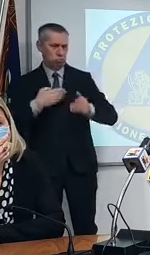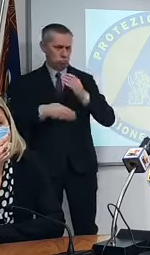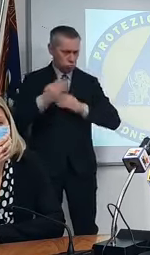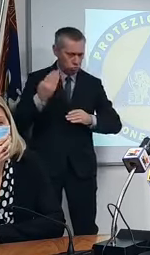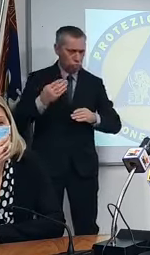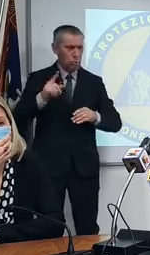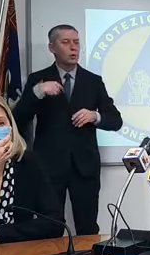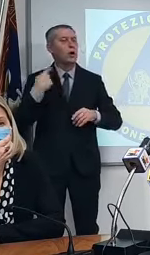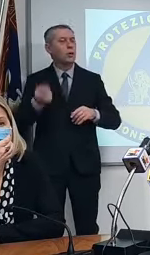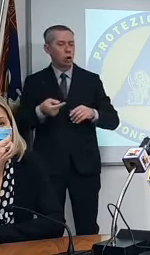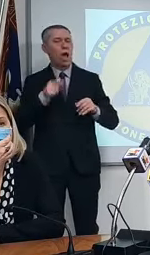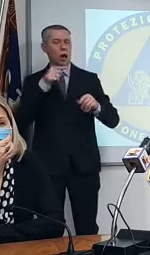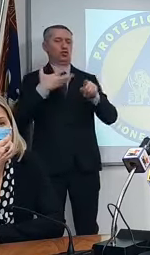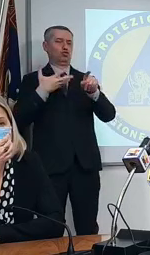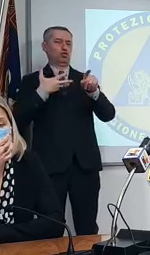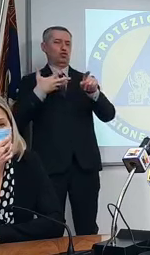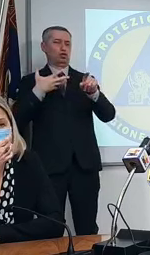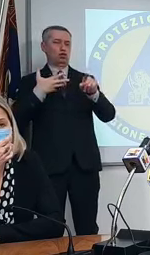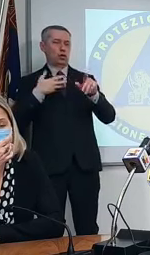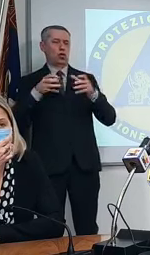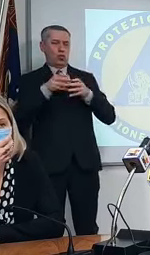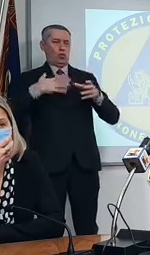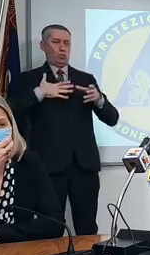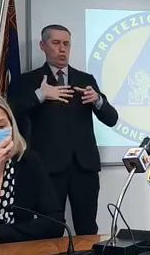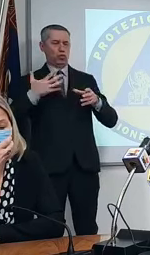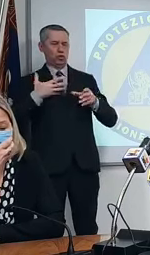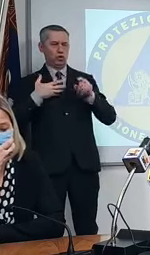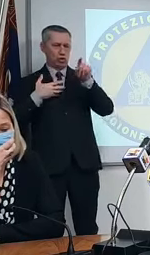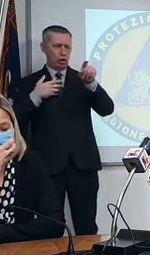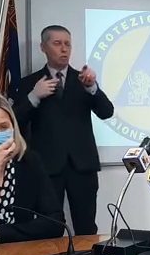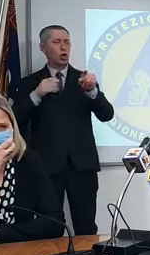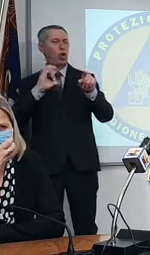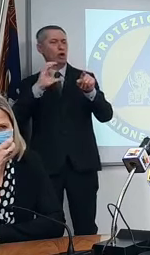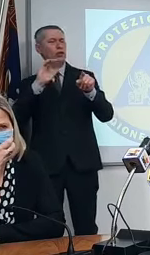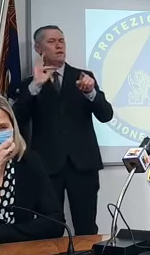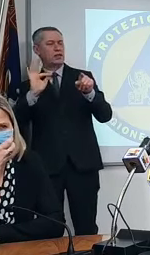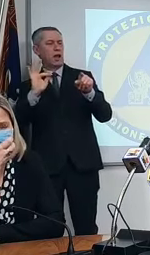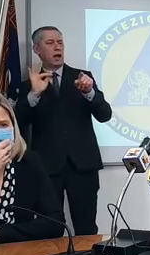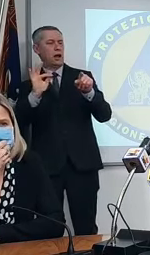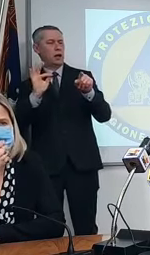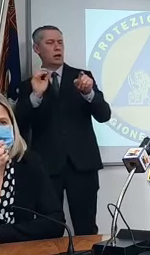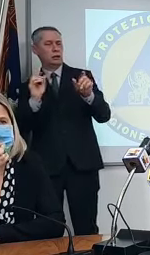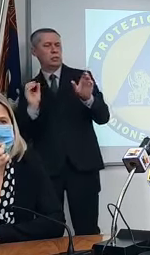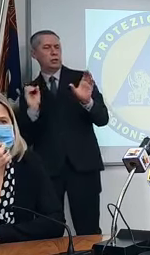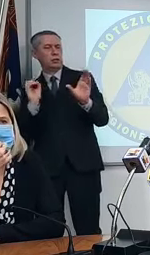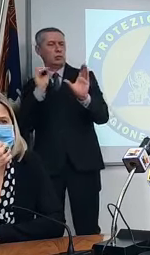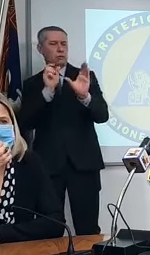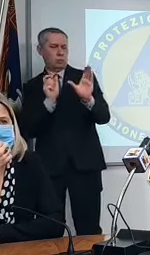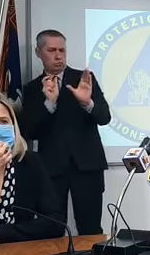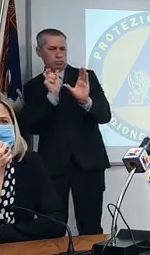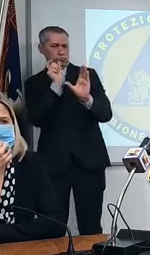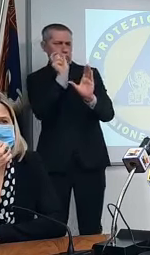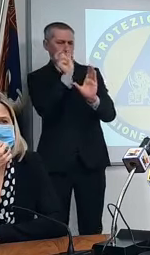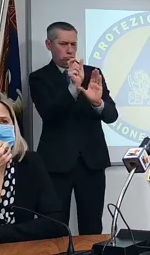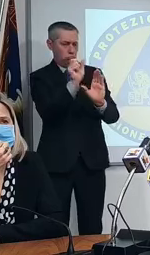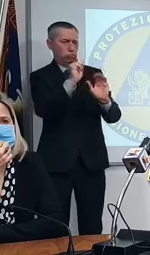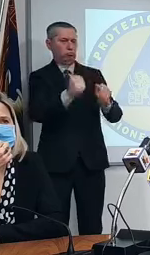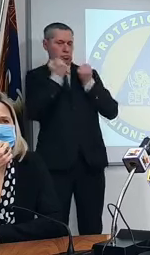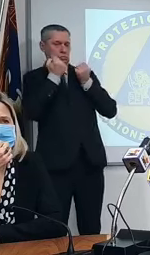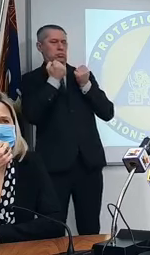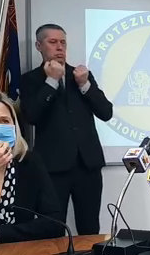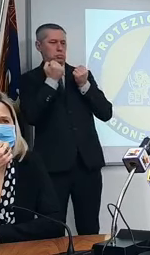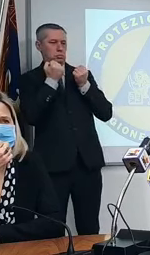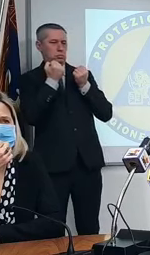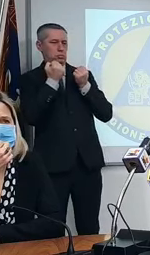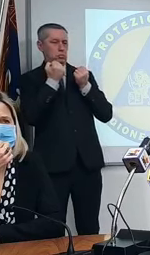fiscale non viene riconosciuto forse dicono è perché l'inserimento dei codici fiscali è stato fatto da un determinato